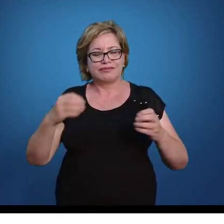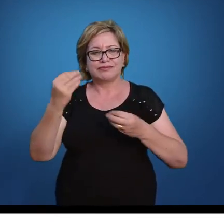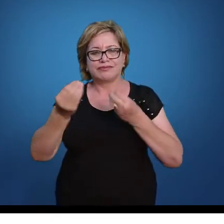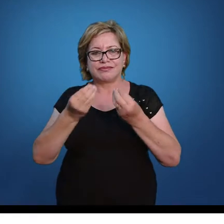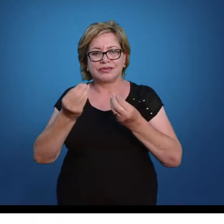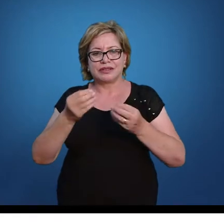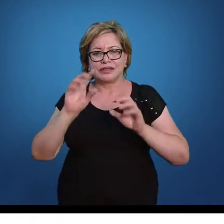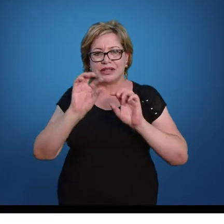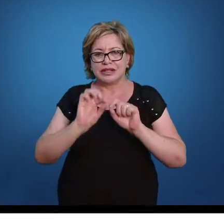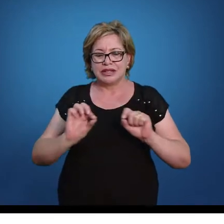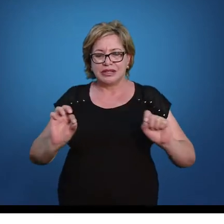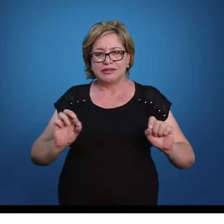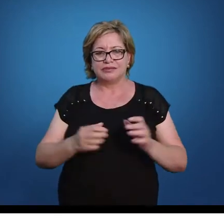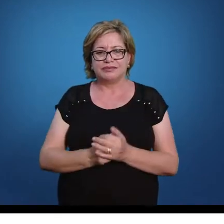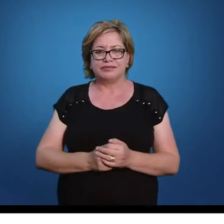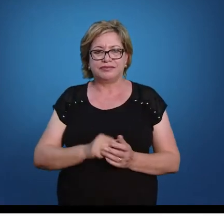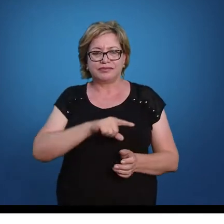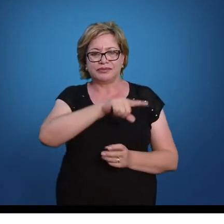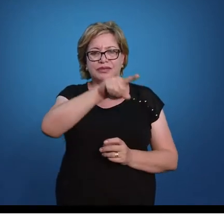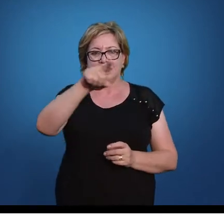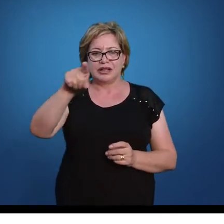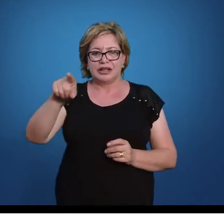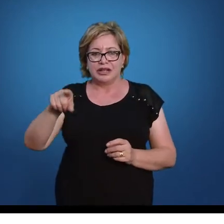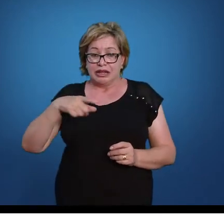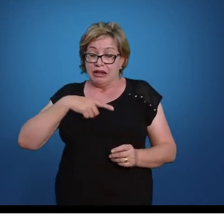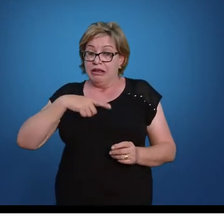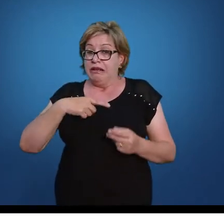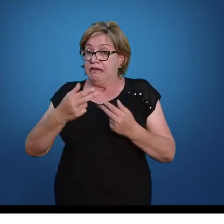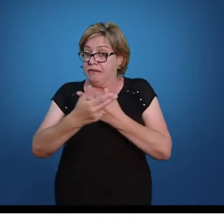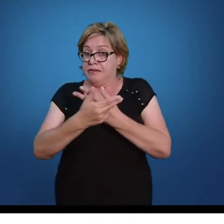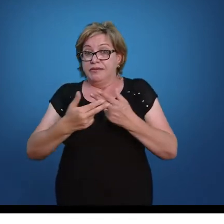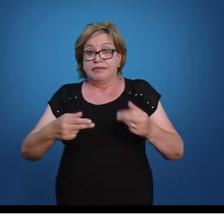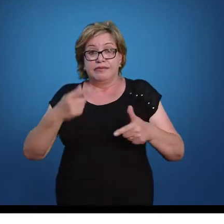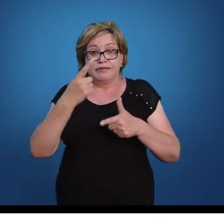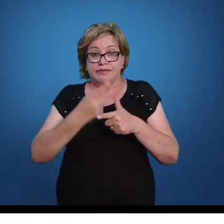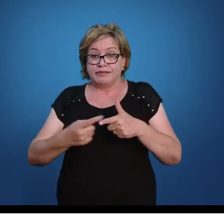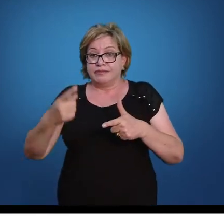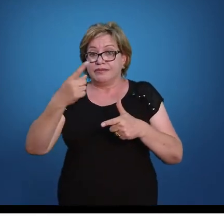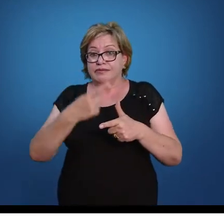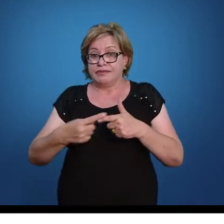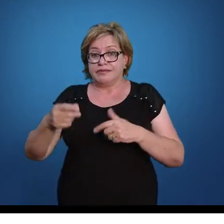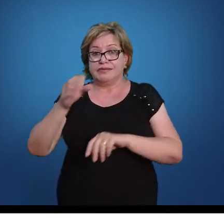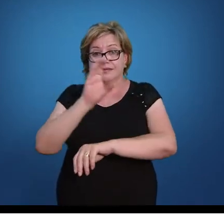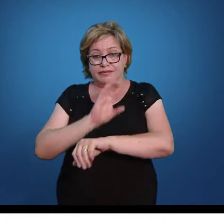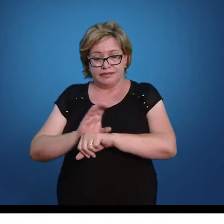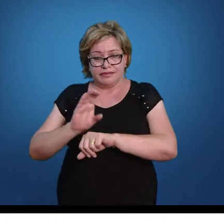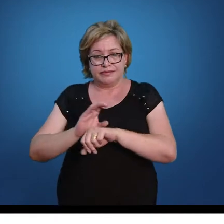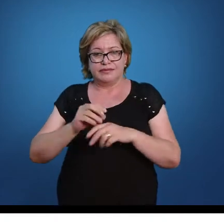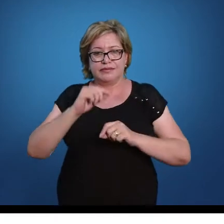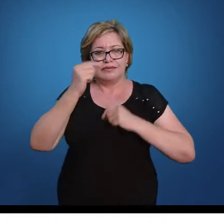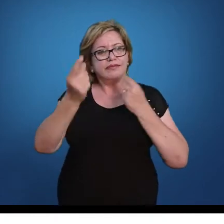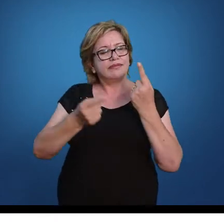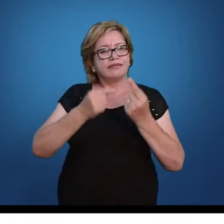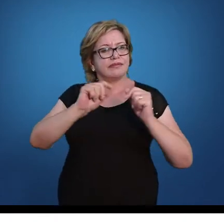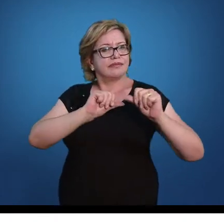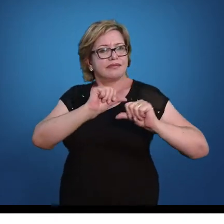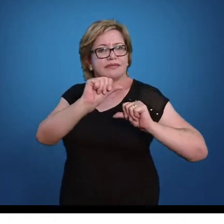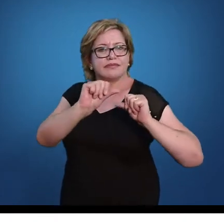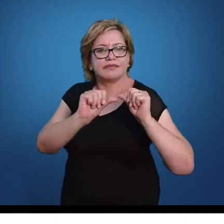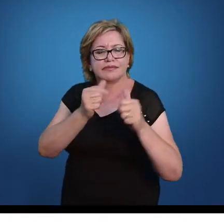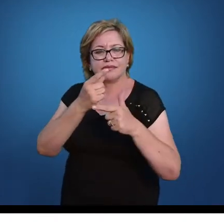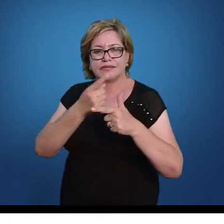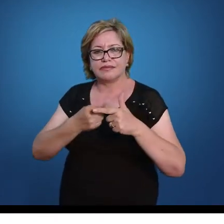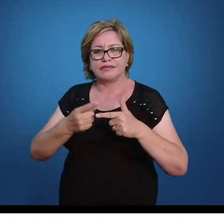basicamente, a ideia é assim, vocês vão ter N problemas ao longo da graduação de vocês e que vocês vão transformar esses